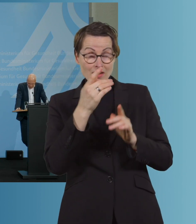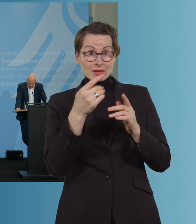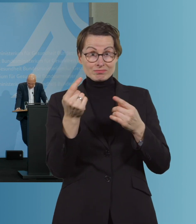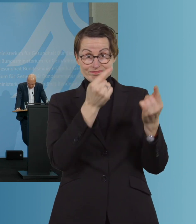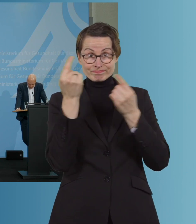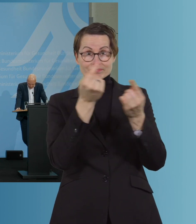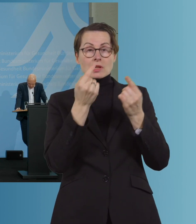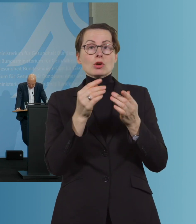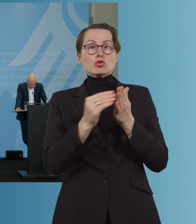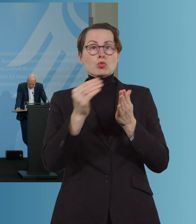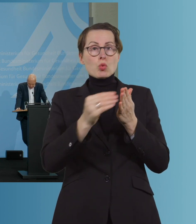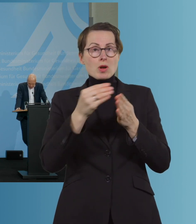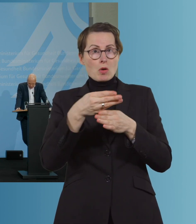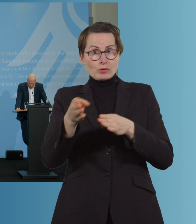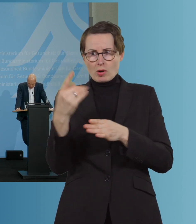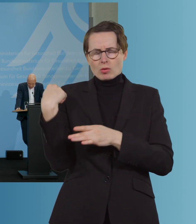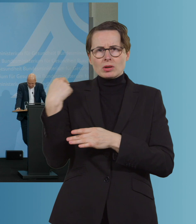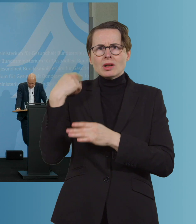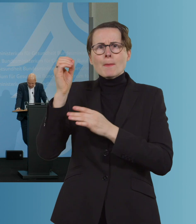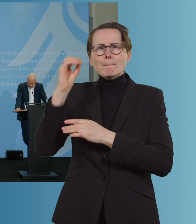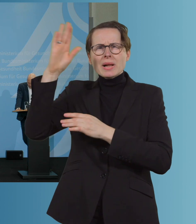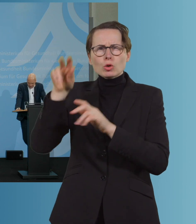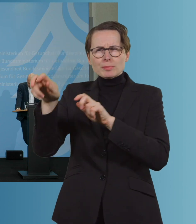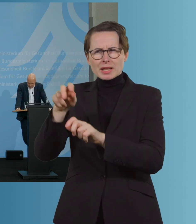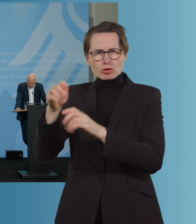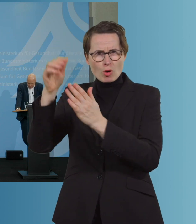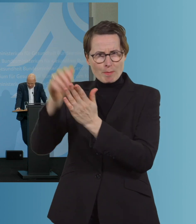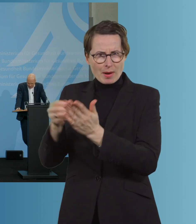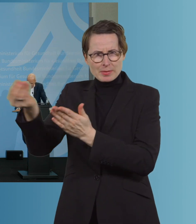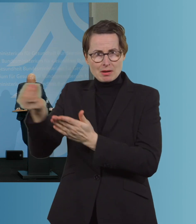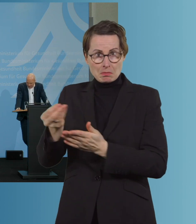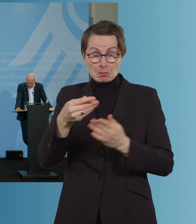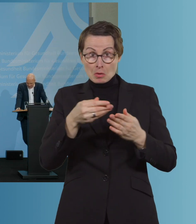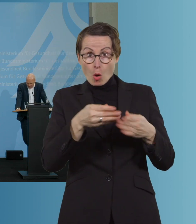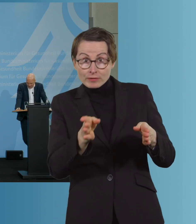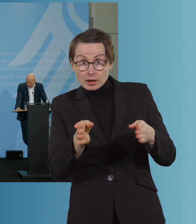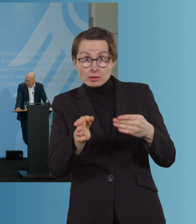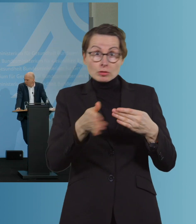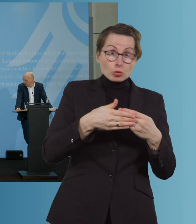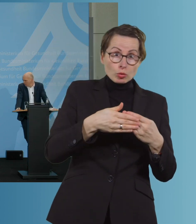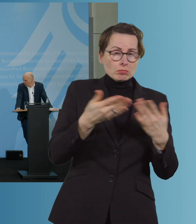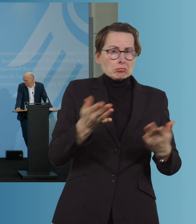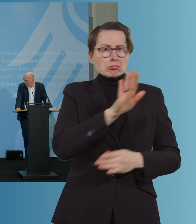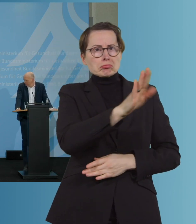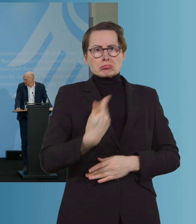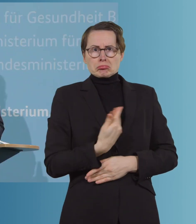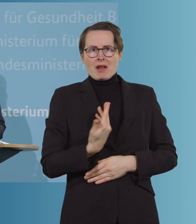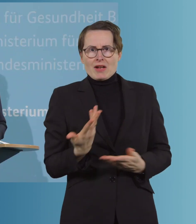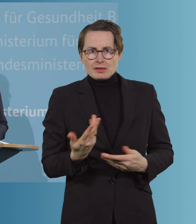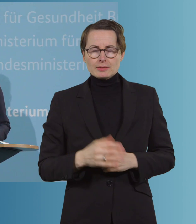eines Papiers aus dem Bildungsministerium. Öffnen oder erst mal weiter geschlossen halten? Wozu tendieren Sie und warum? Zuerst einmal